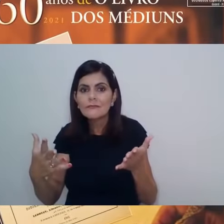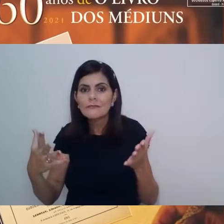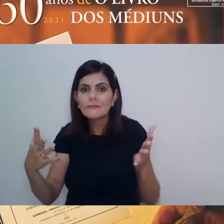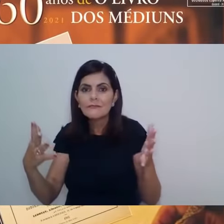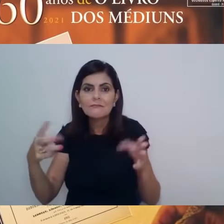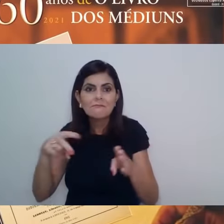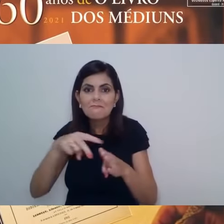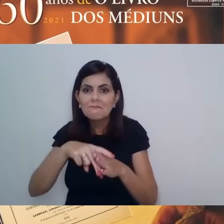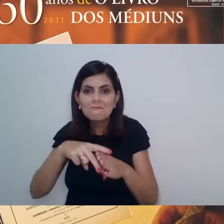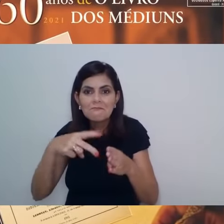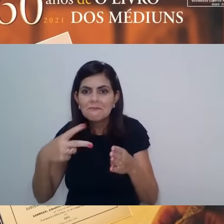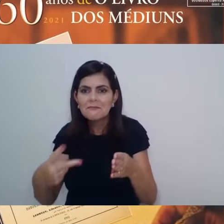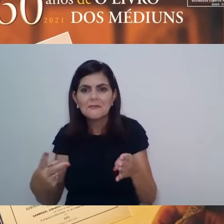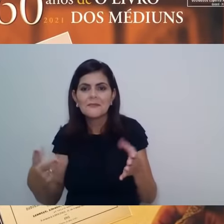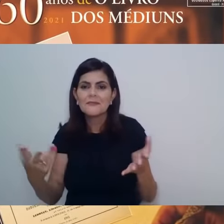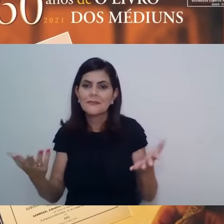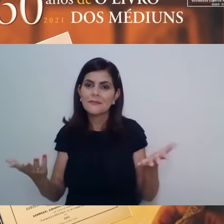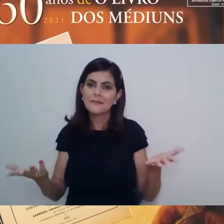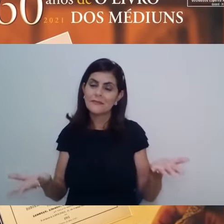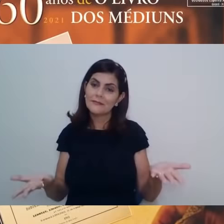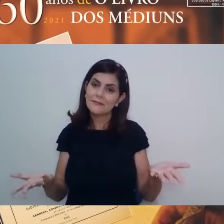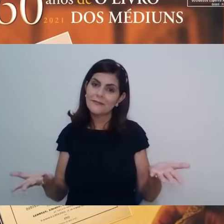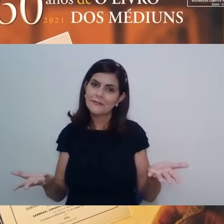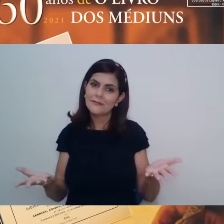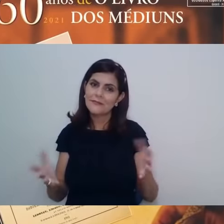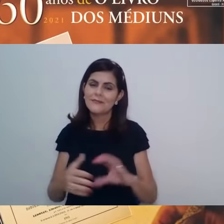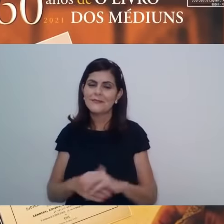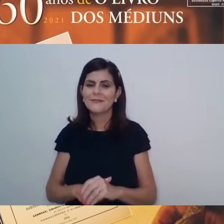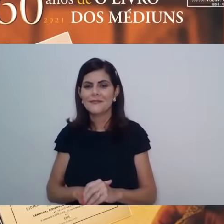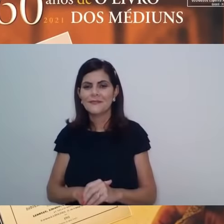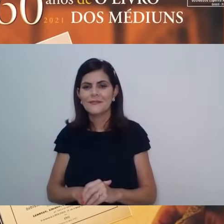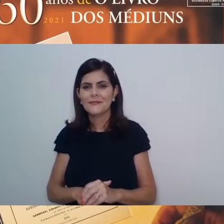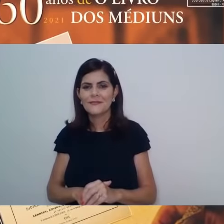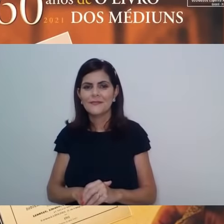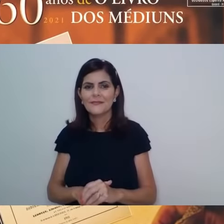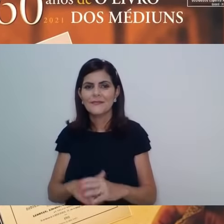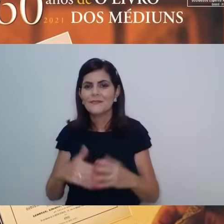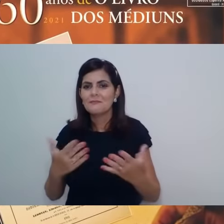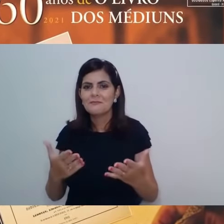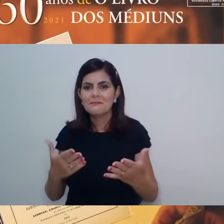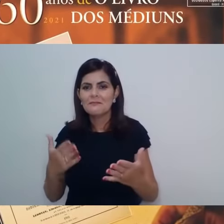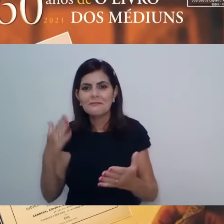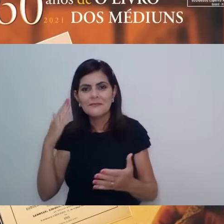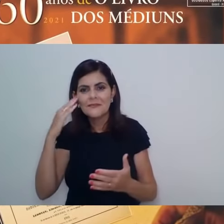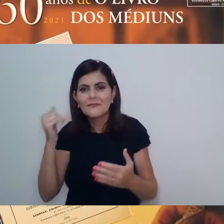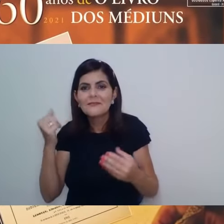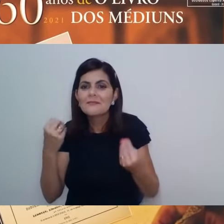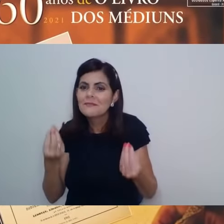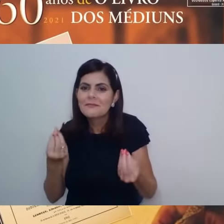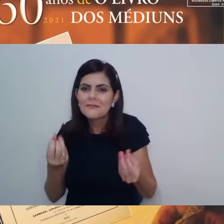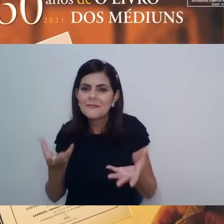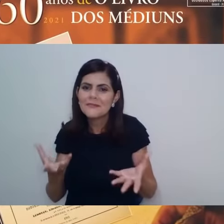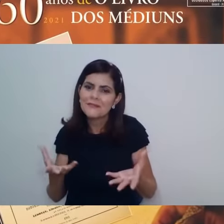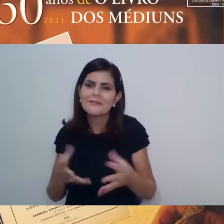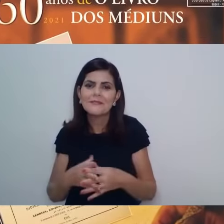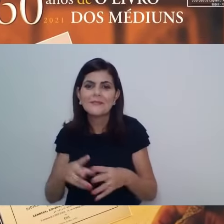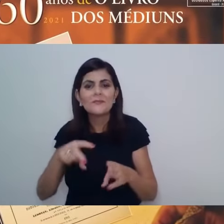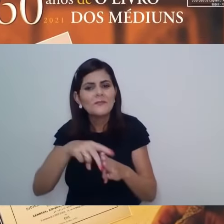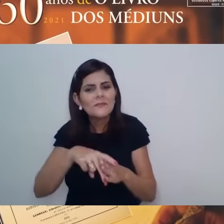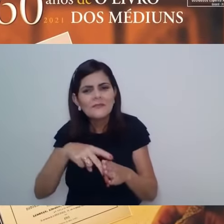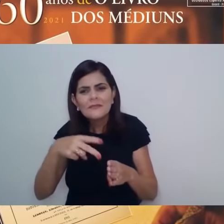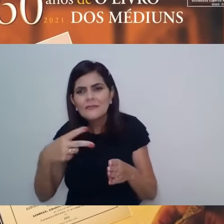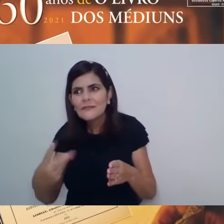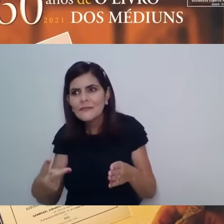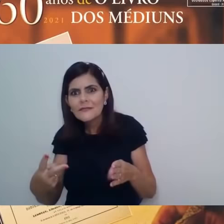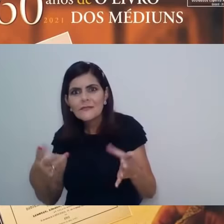cavalo literalmente, na época era um dromedário, na verdade, um camelo ali, mas enfim, quando ele cai daquele